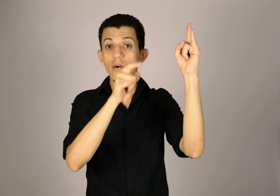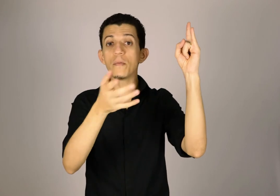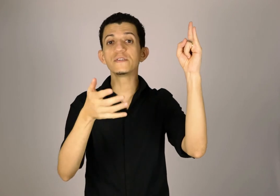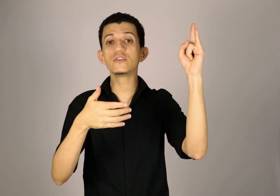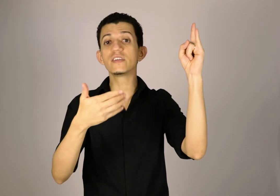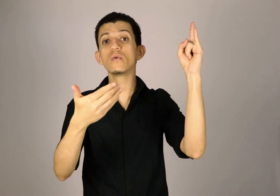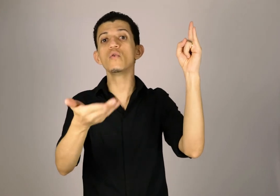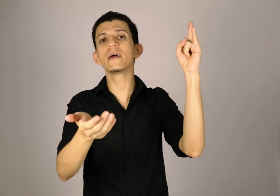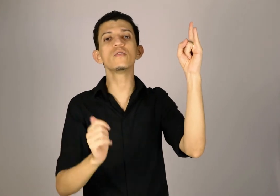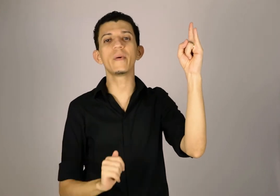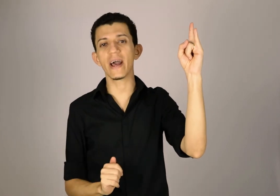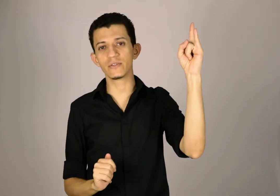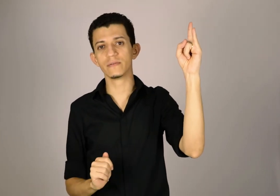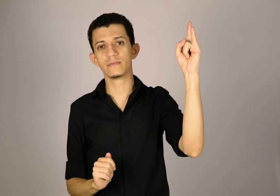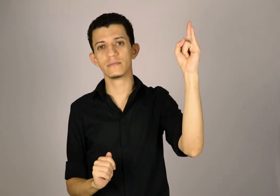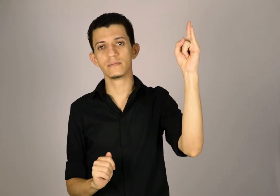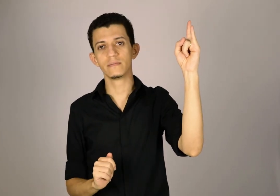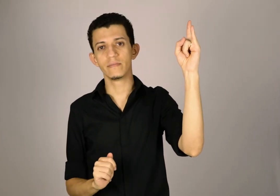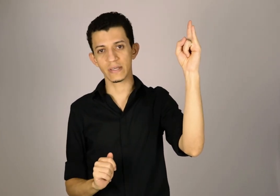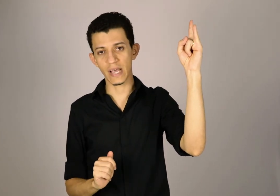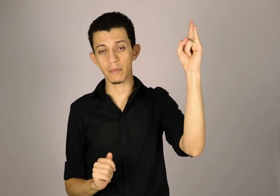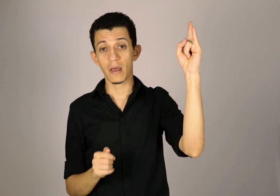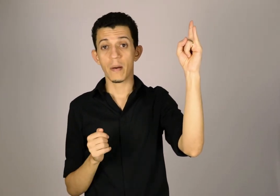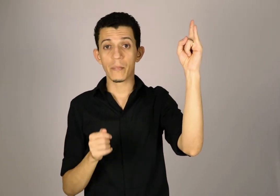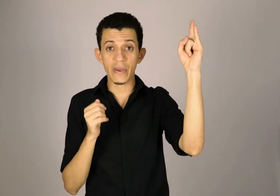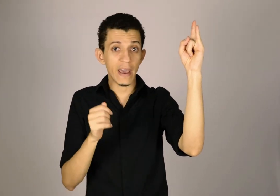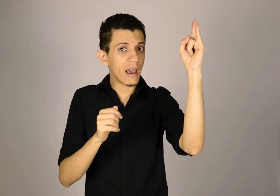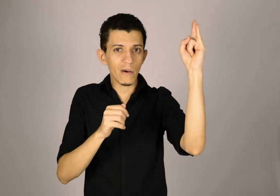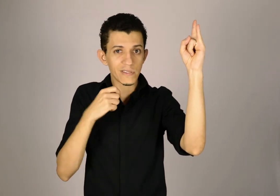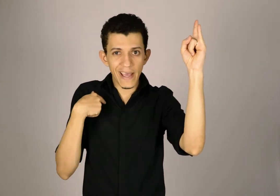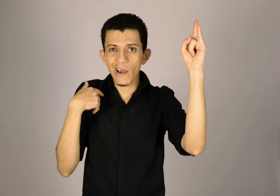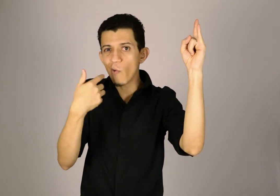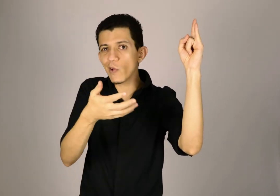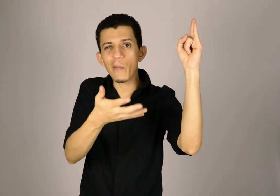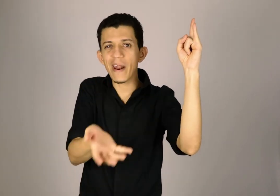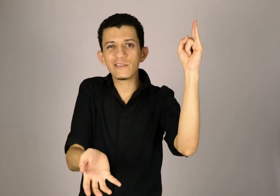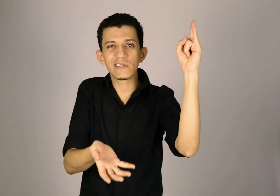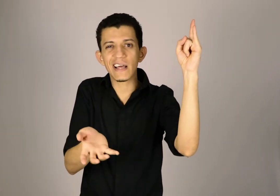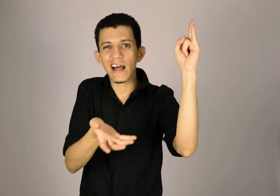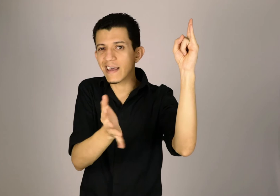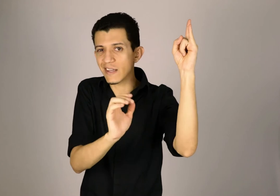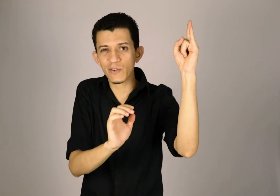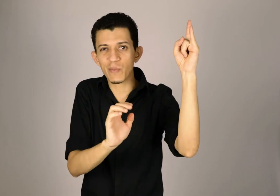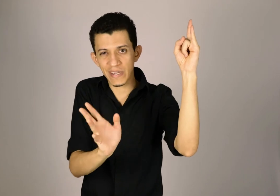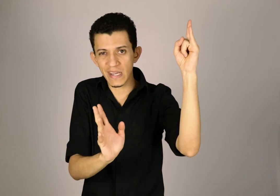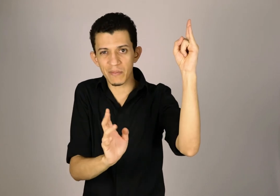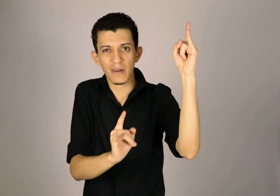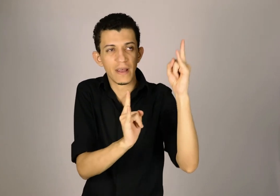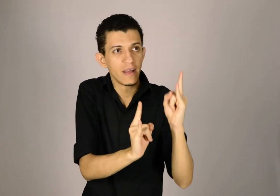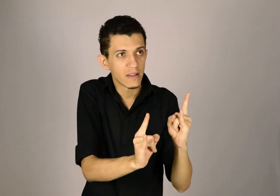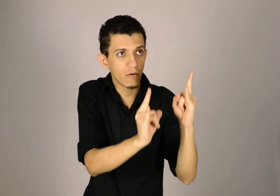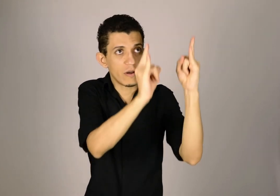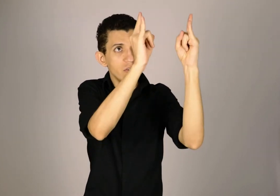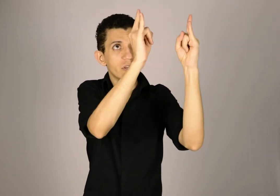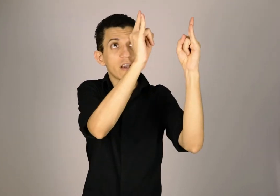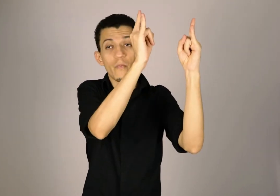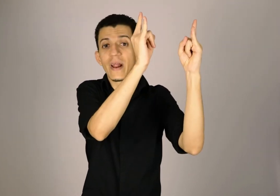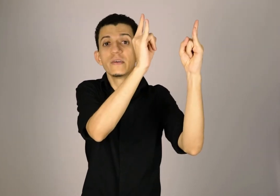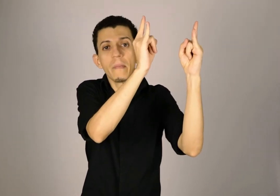não preciso dizer o número do prédio. Percebe? Porque eu sei que é o único prédio que tem lá que é azul, por exemplo. Então, eu indiquei que o prédio é bem